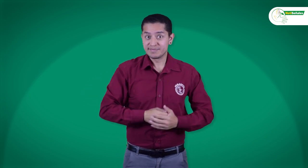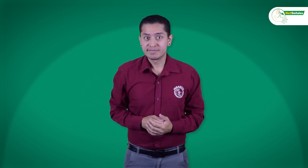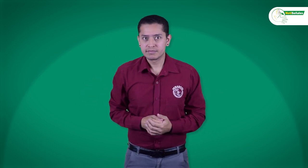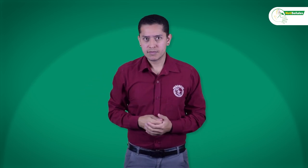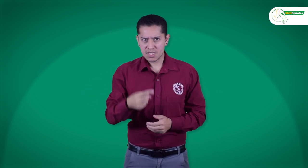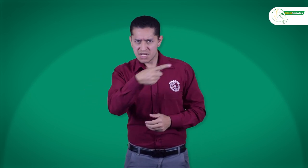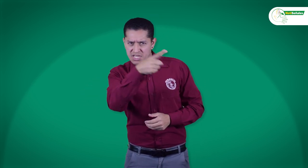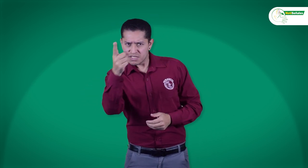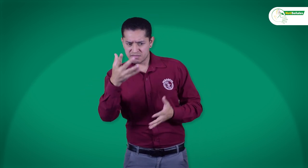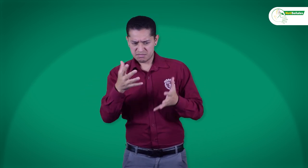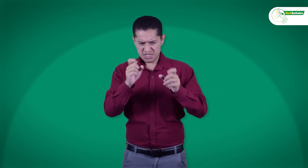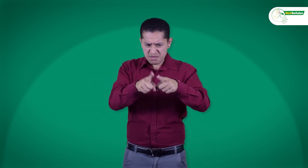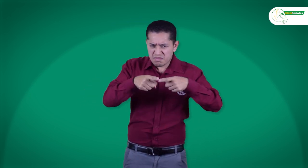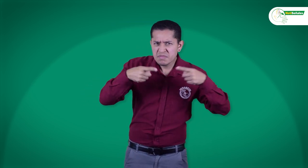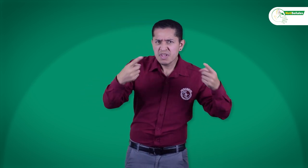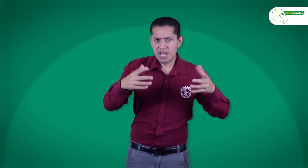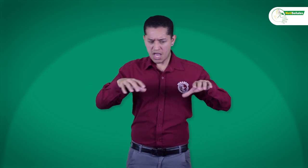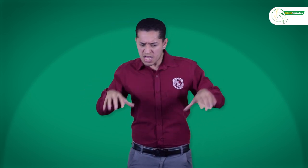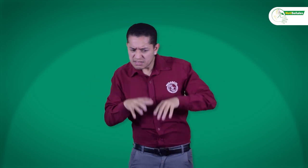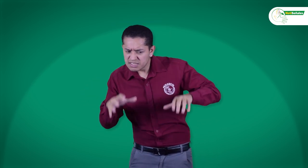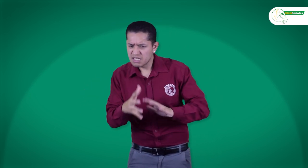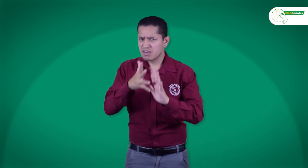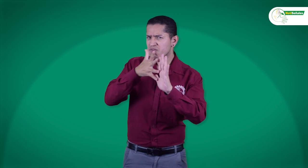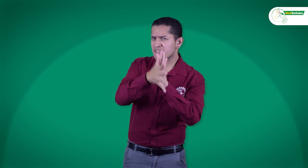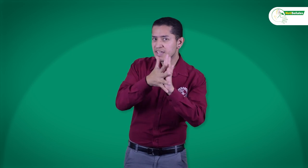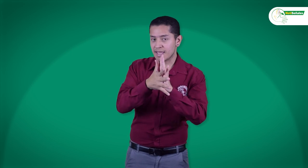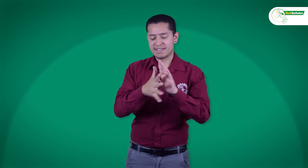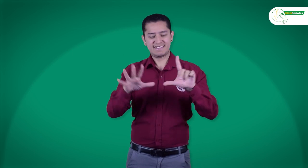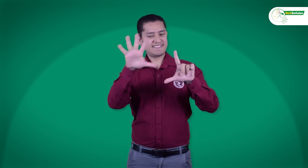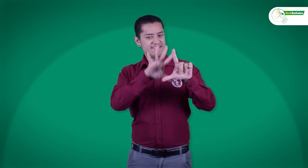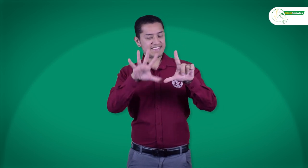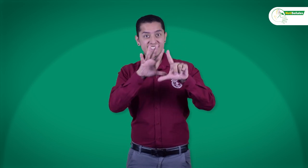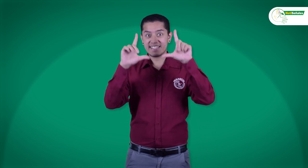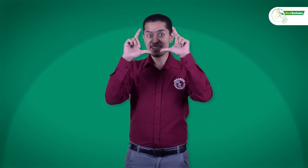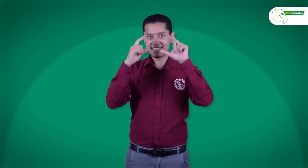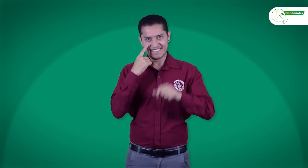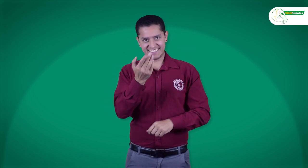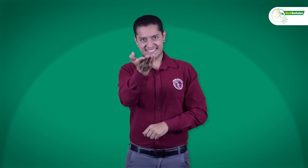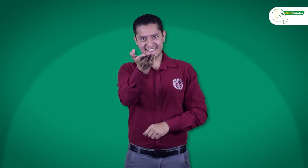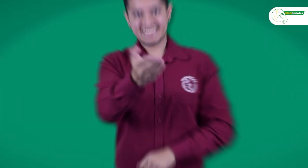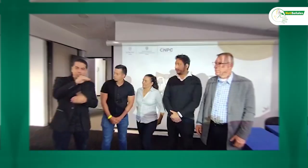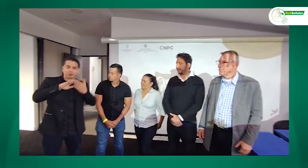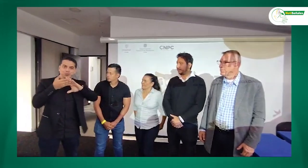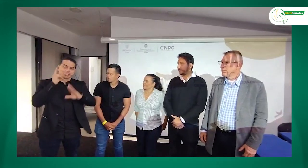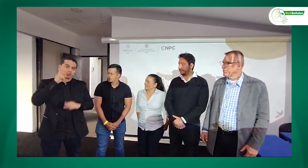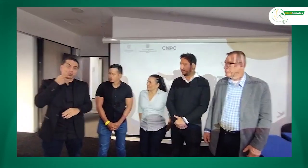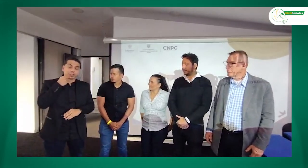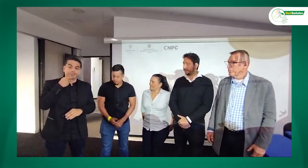Vean a continuación ampliación de la información y fotos de la actividad. Un saludo para toda la